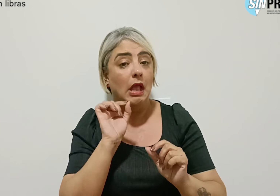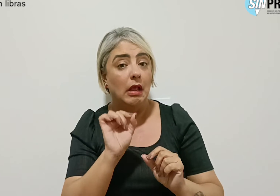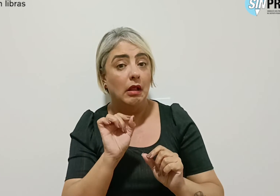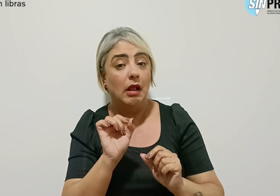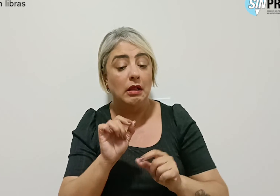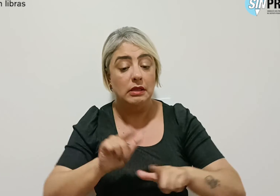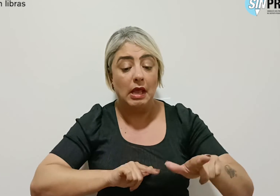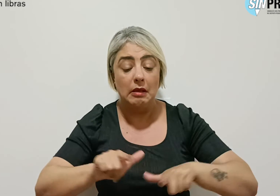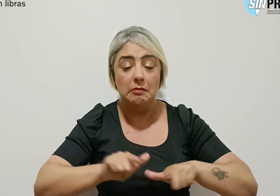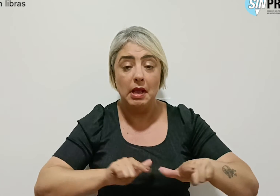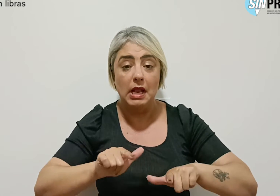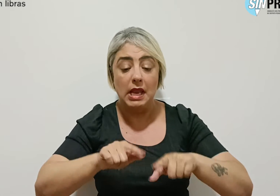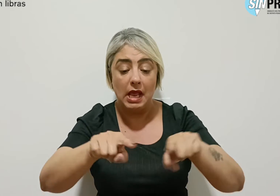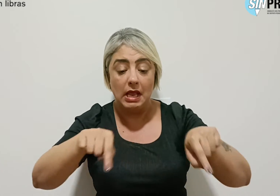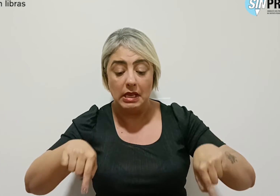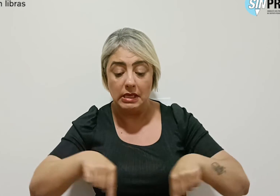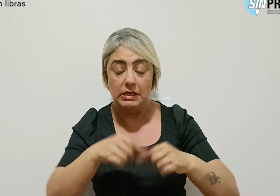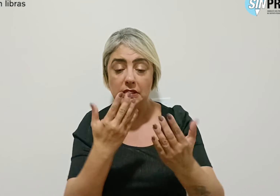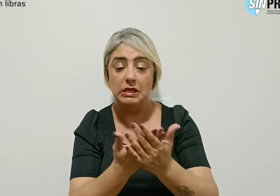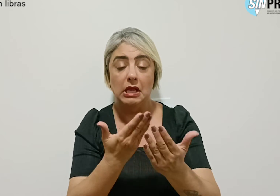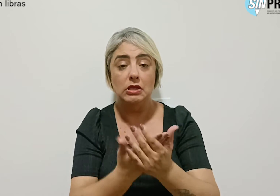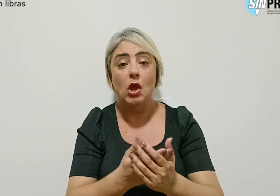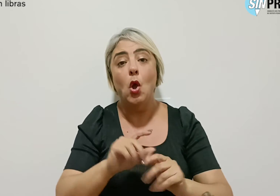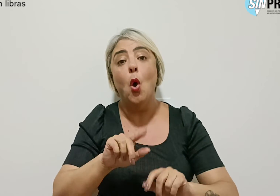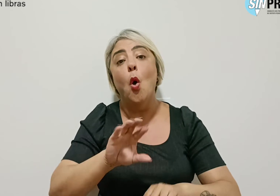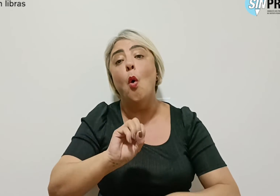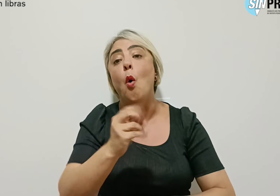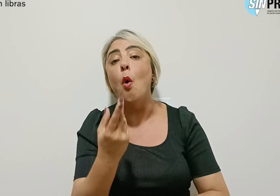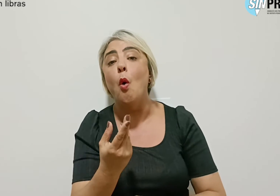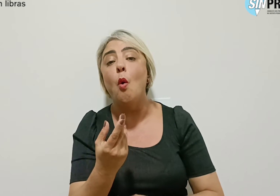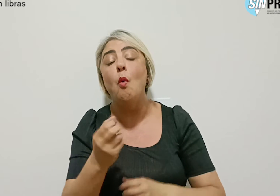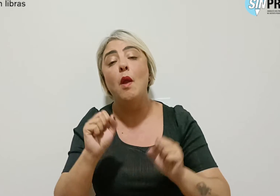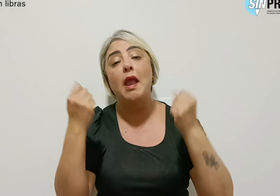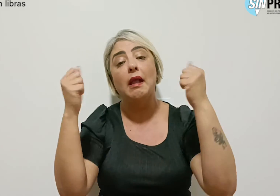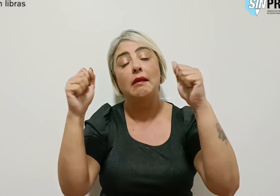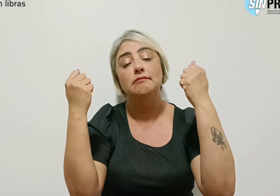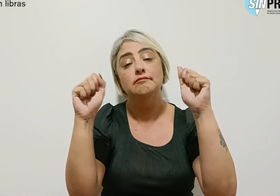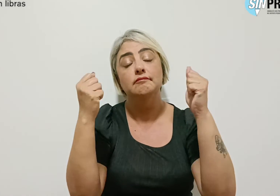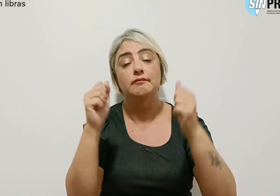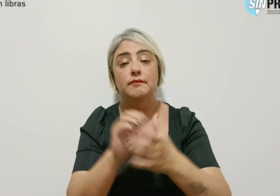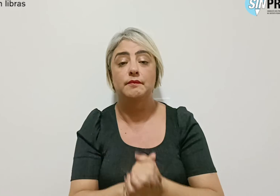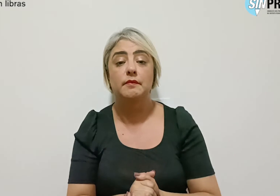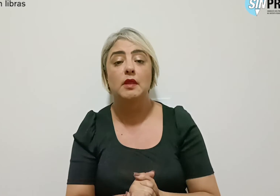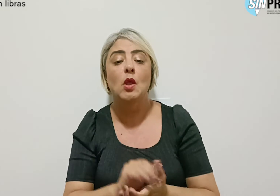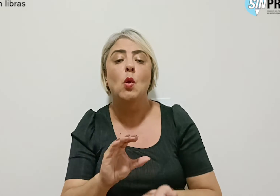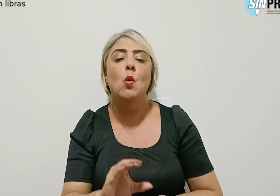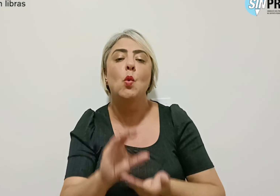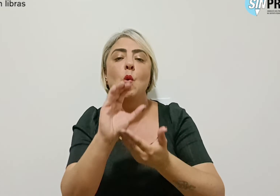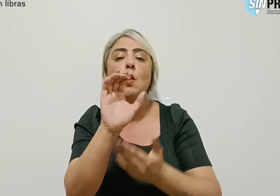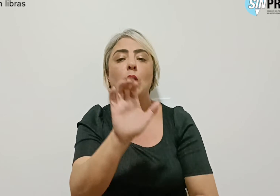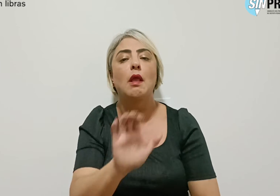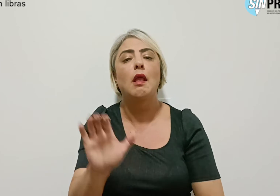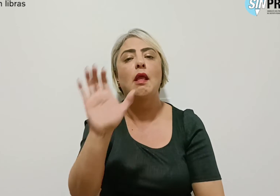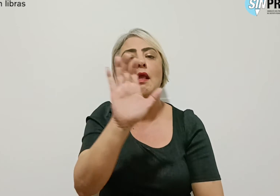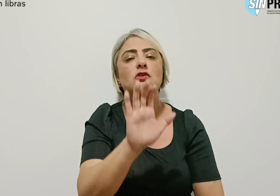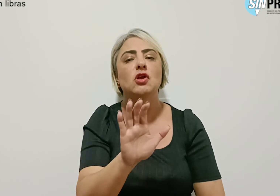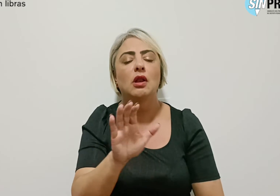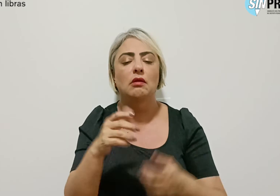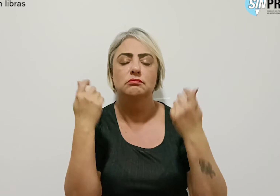atuarem em sala de aula ou em academias de ginástica. O Conselho Regional de Educação Física